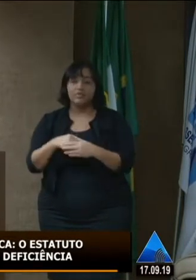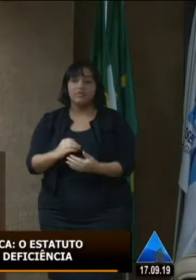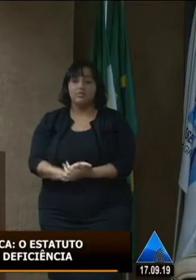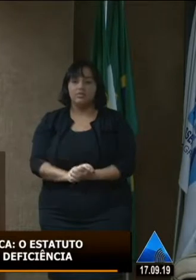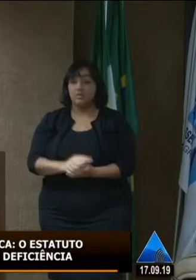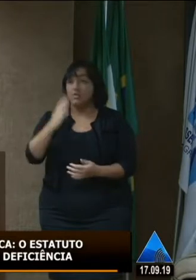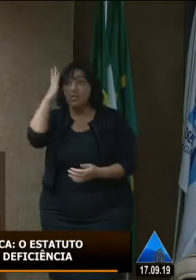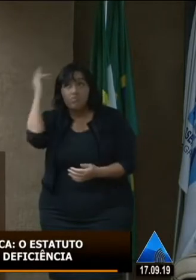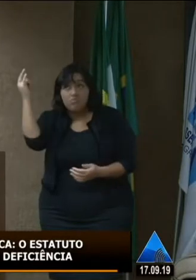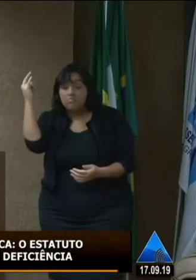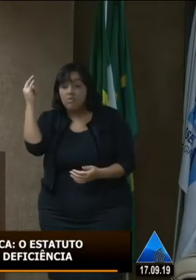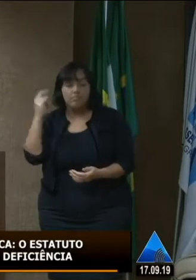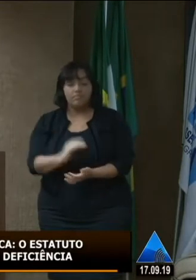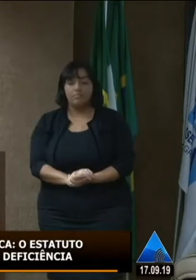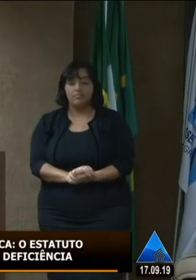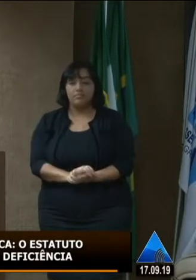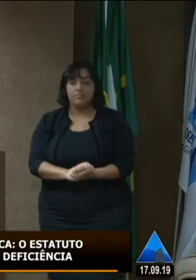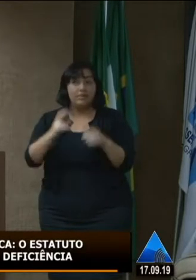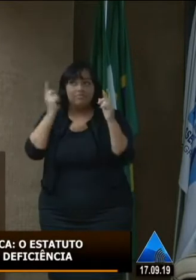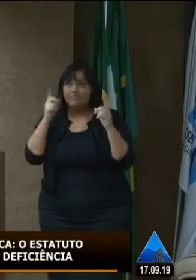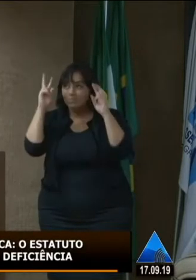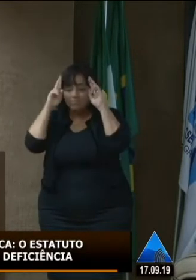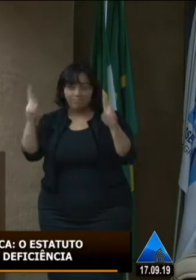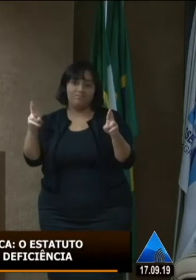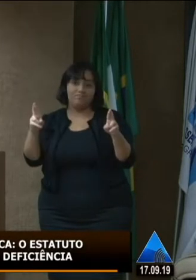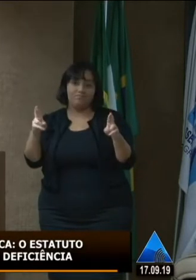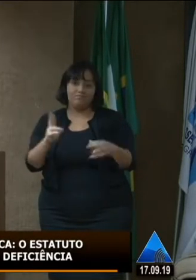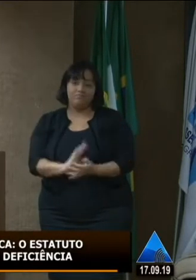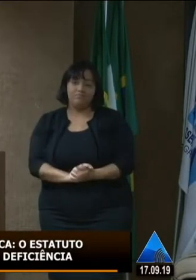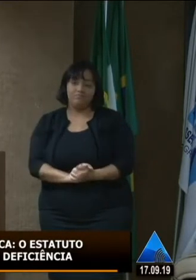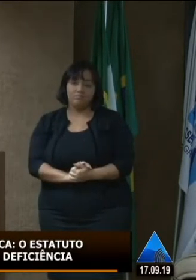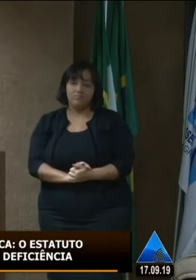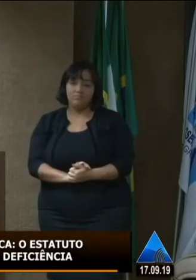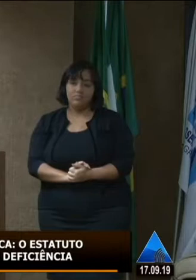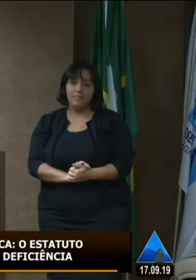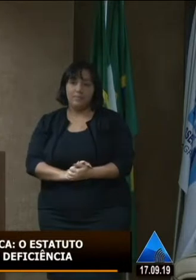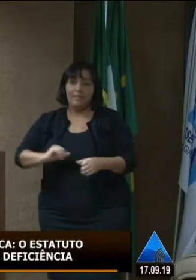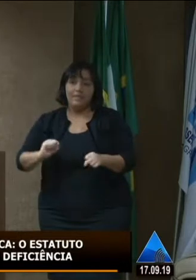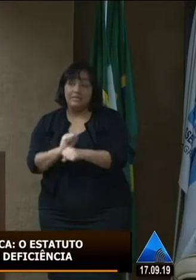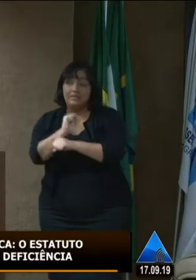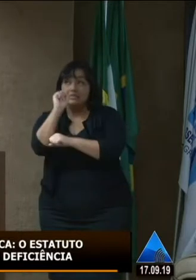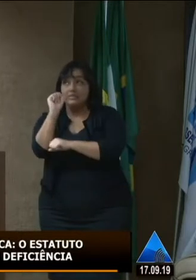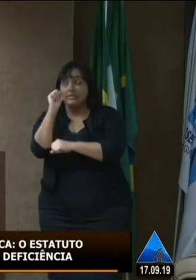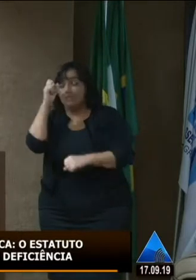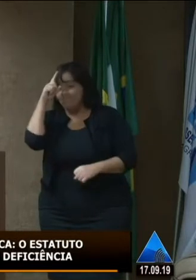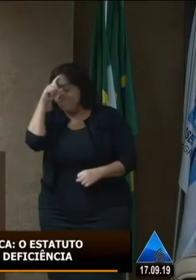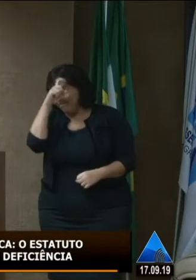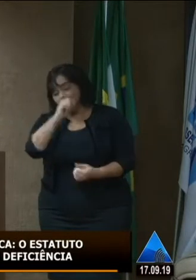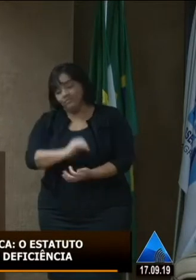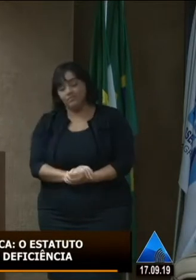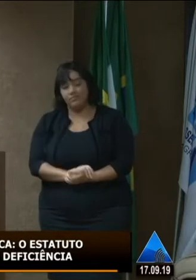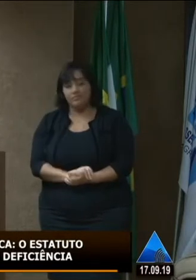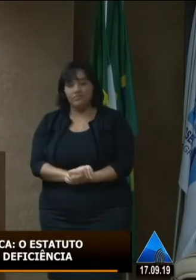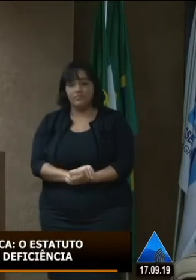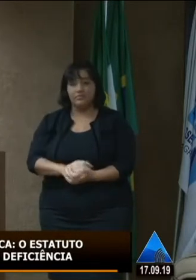sabe e aí não respeita e aí são aqueles grandes transtornos então